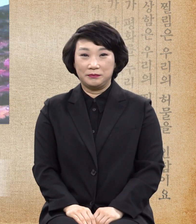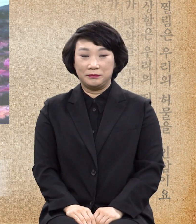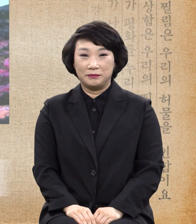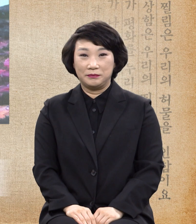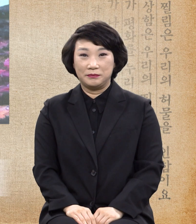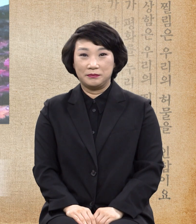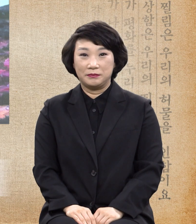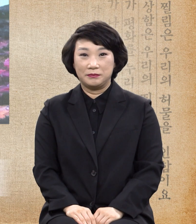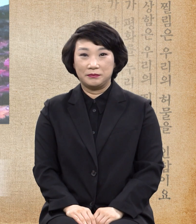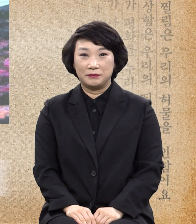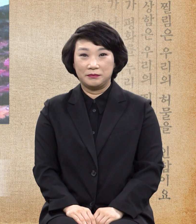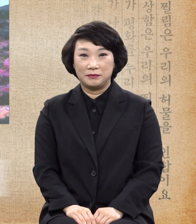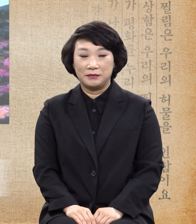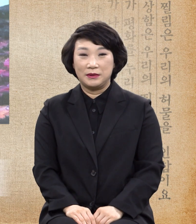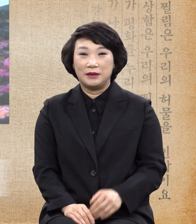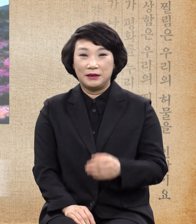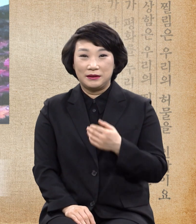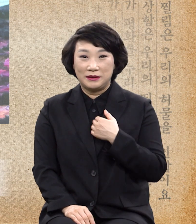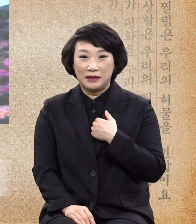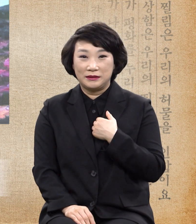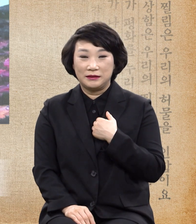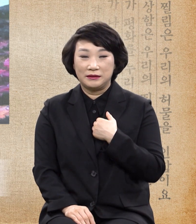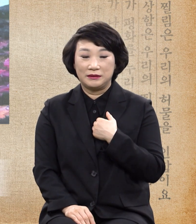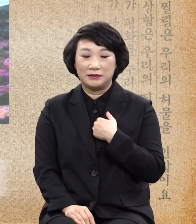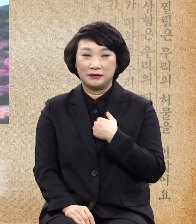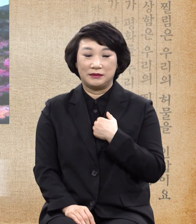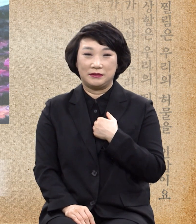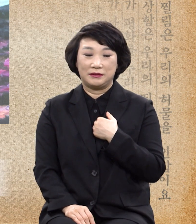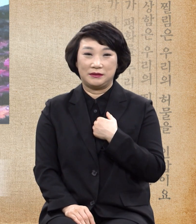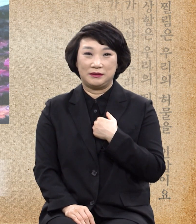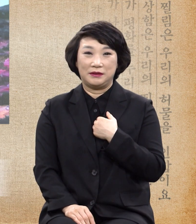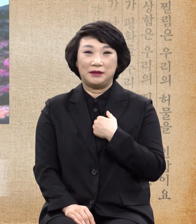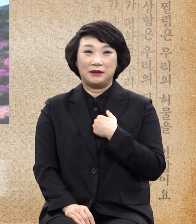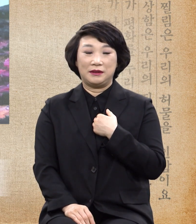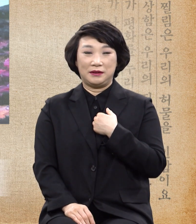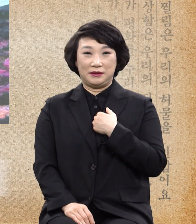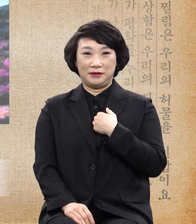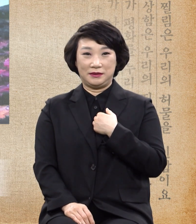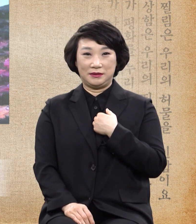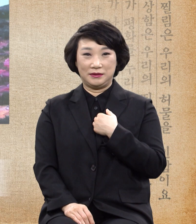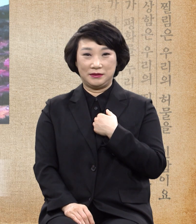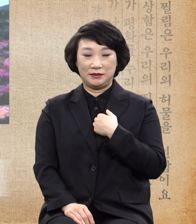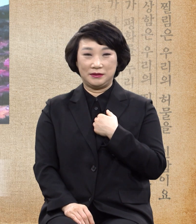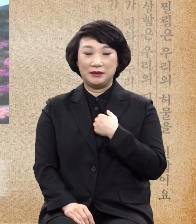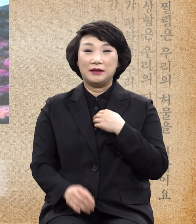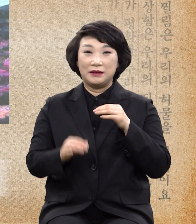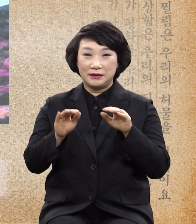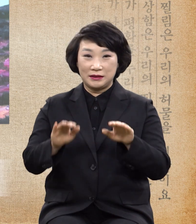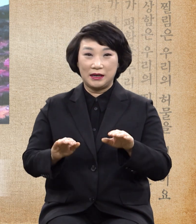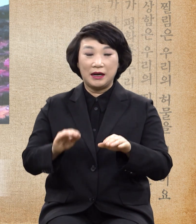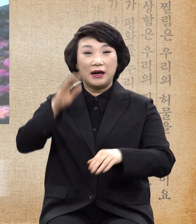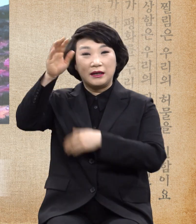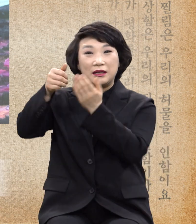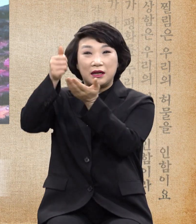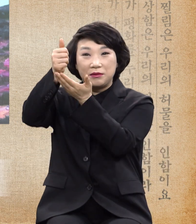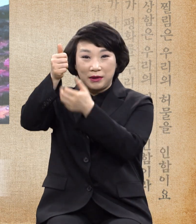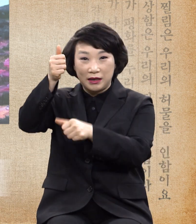나는 우리 하나님께서 이렇게 아들 예수 그리도를